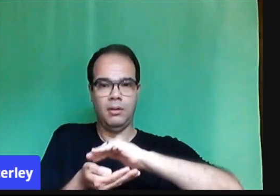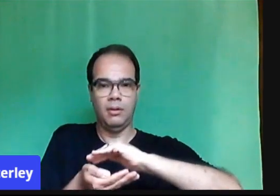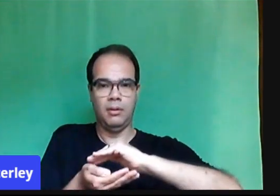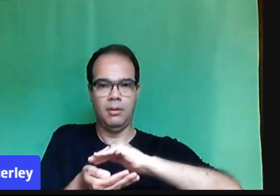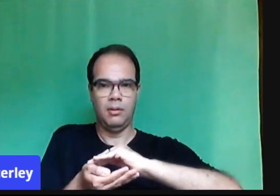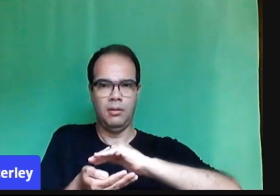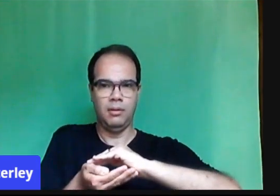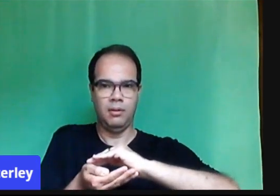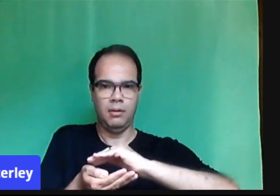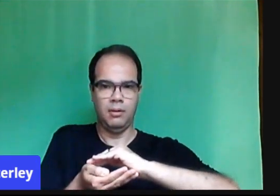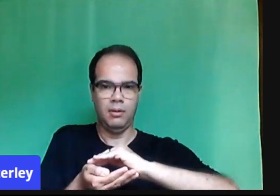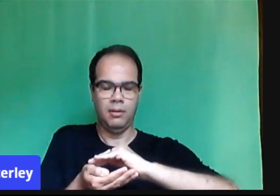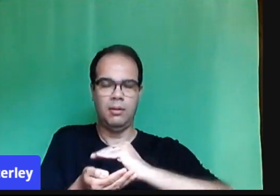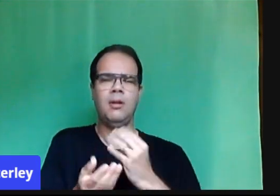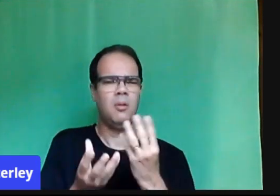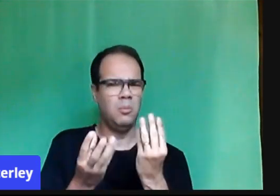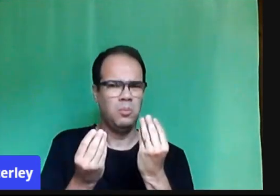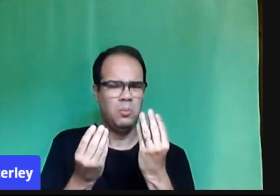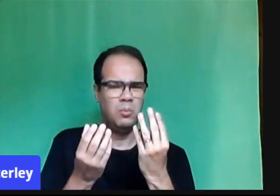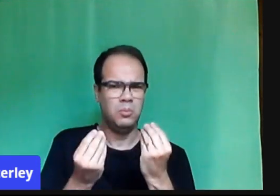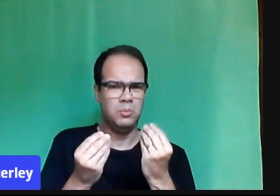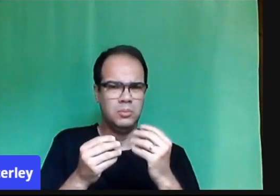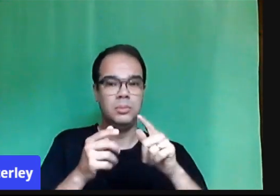pensando fora da caixinha.